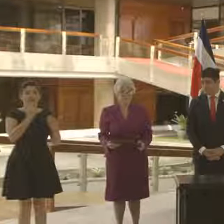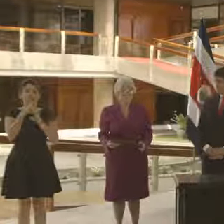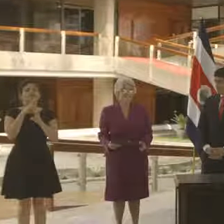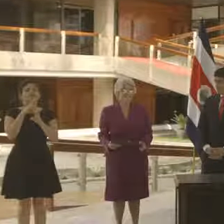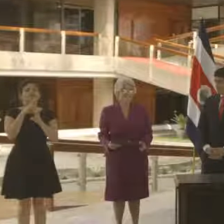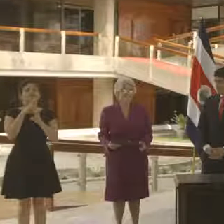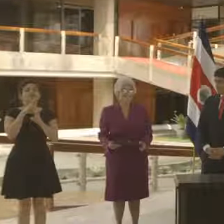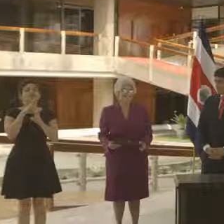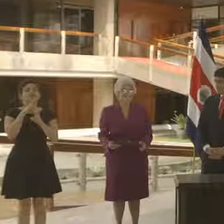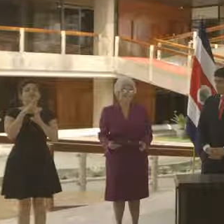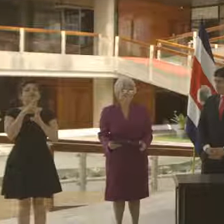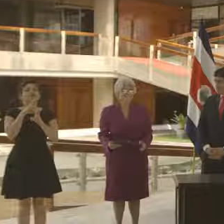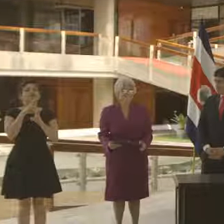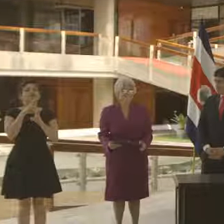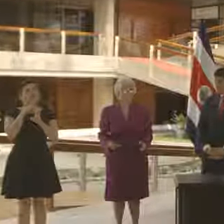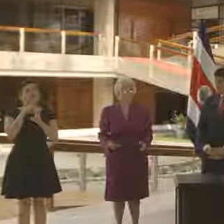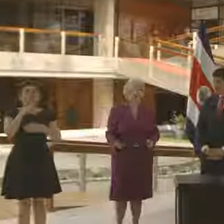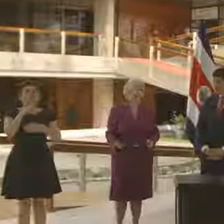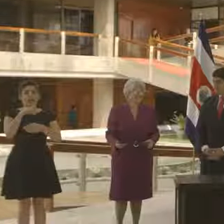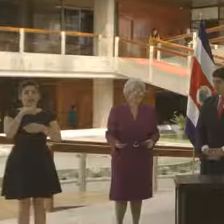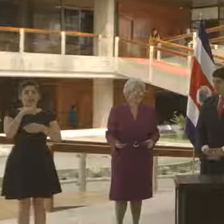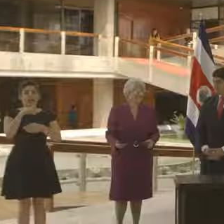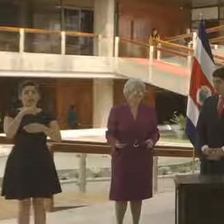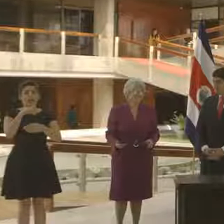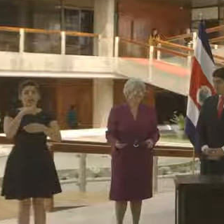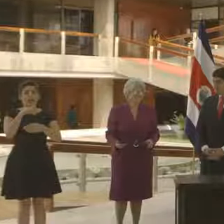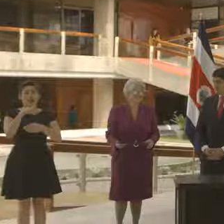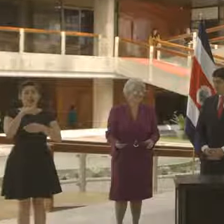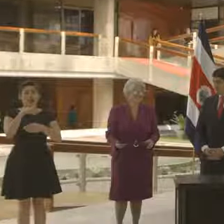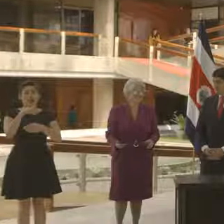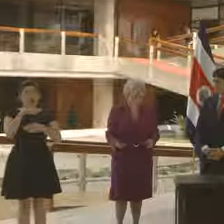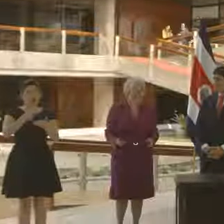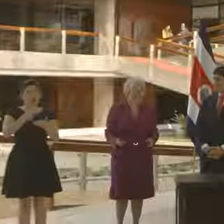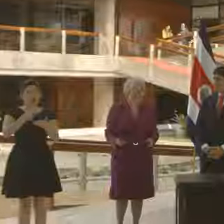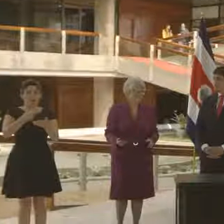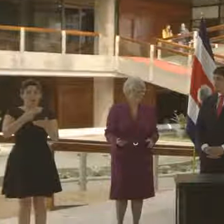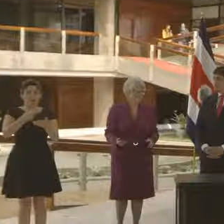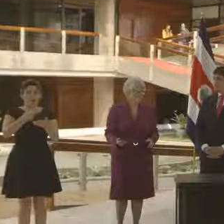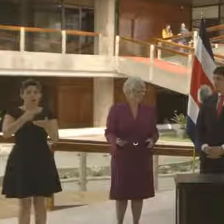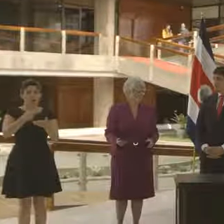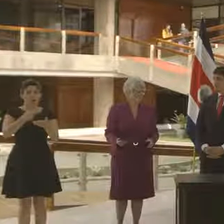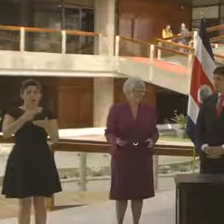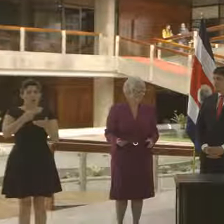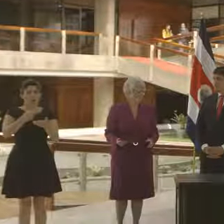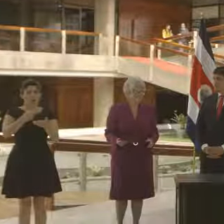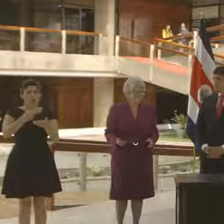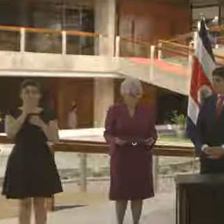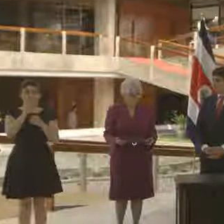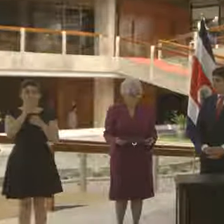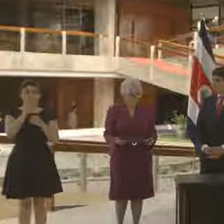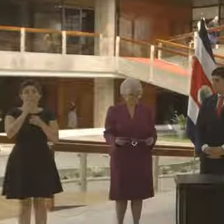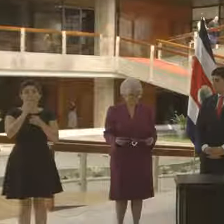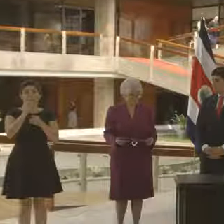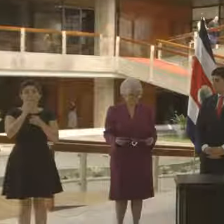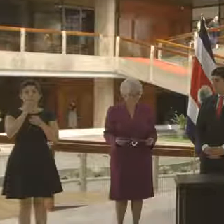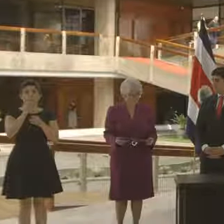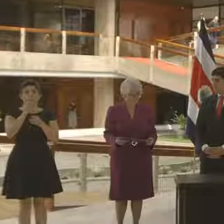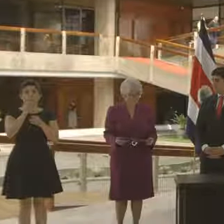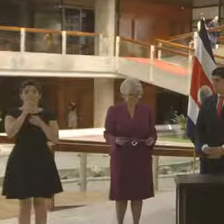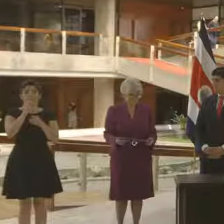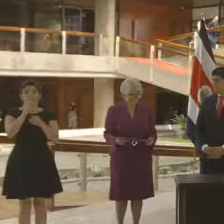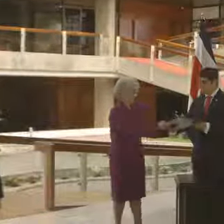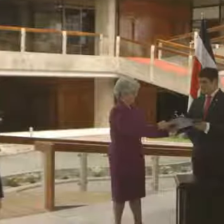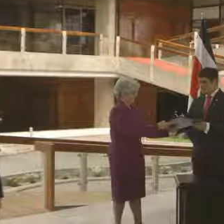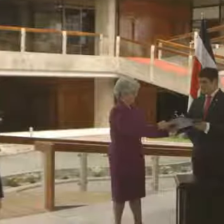del servicio civil que establece que no se aumentará el valor del punto de carrera profesional. La ministra